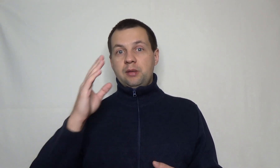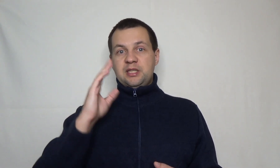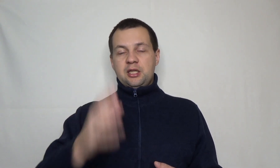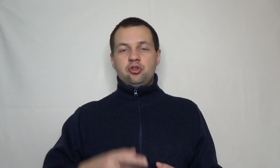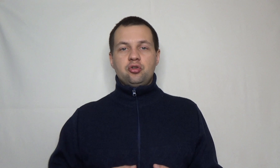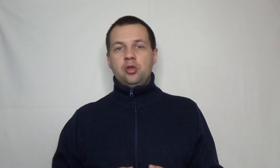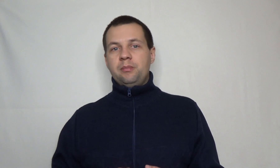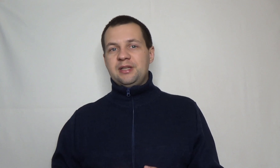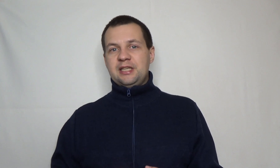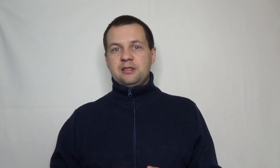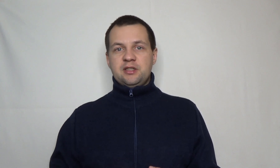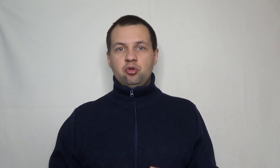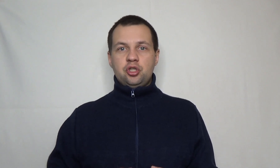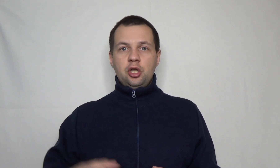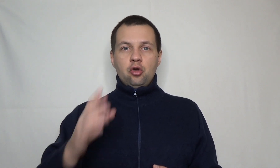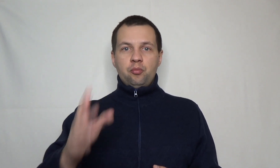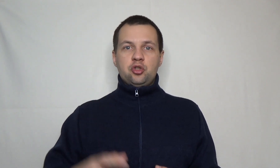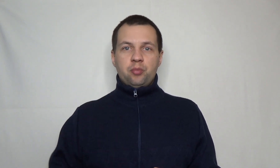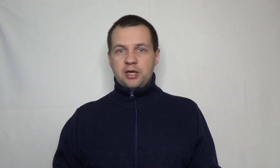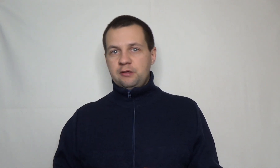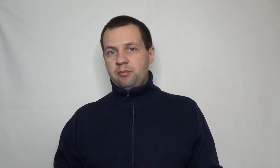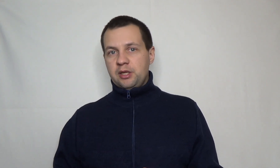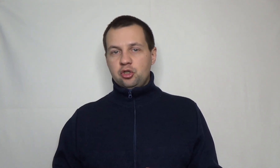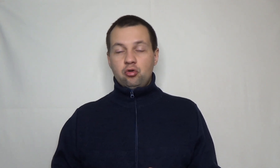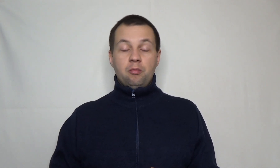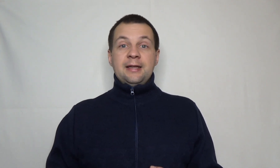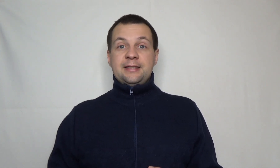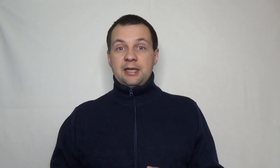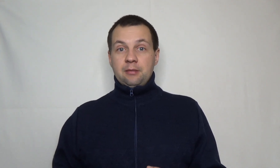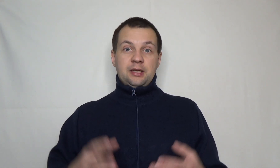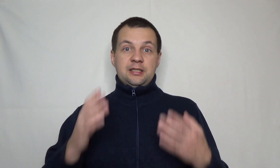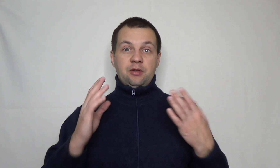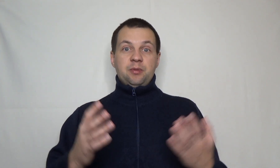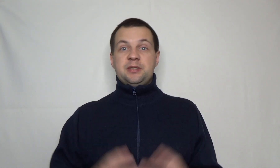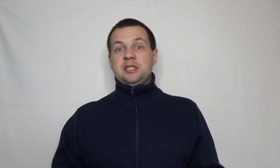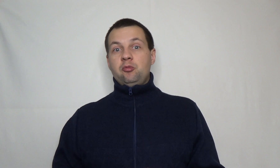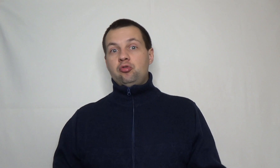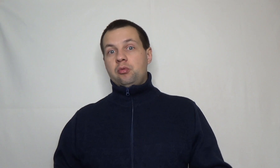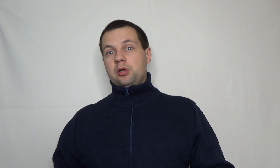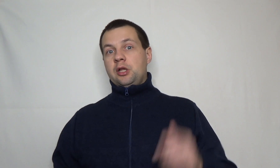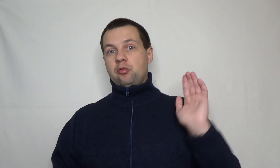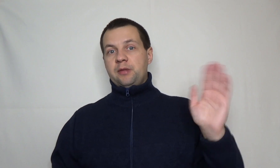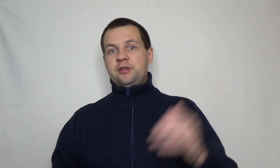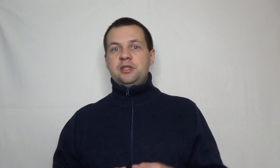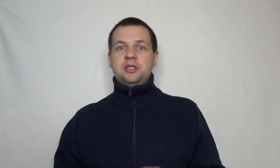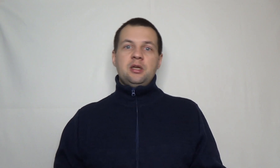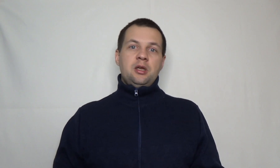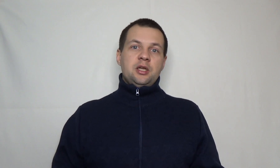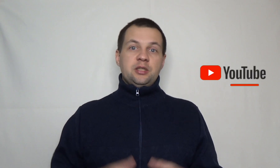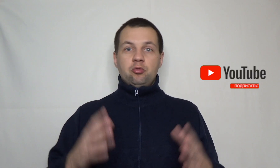обязательно, еще раз говорю, им предоставится возможность купить суперактивы по дешевым ценам. А если вы не подписались на мой YouTube канал, то подписывайтесь, здесь будет